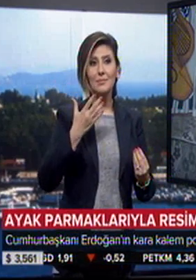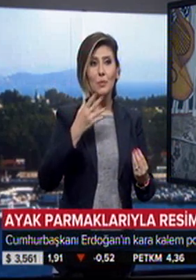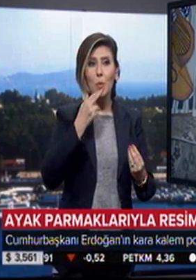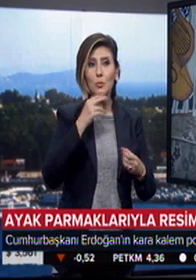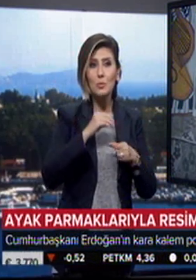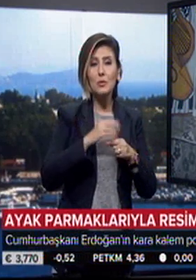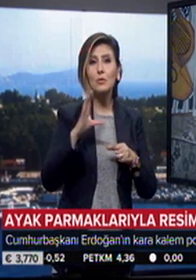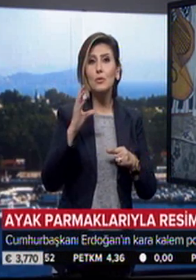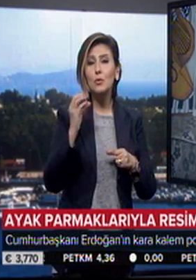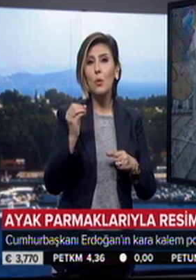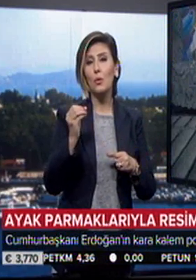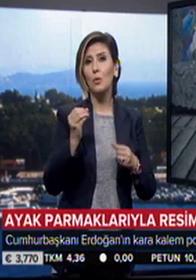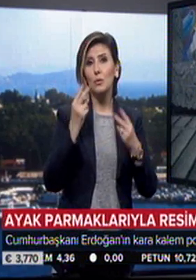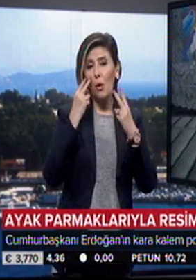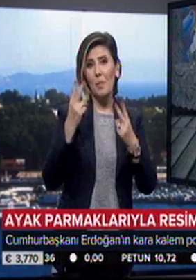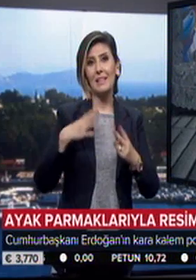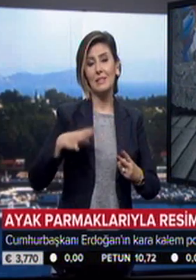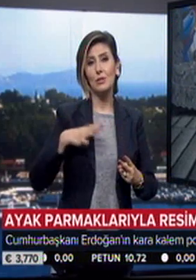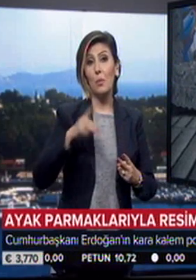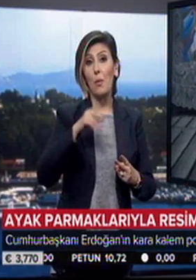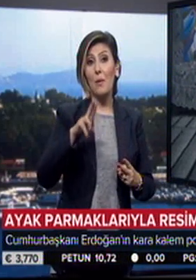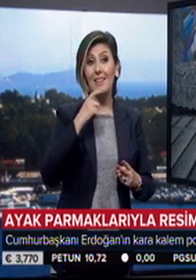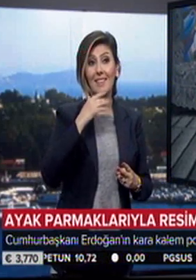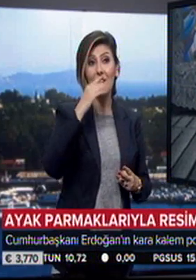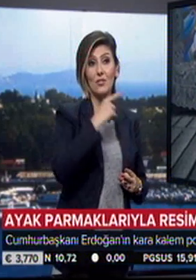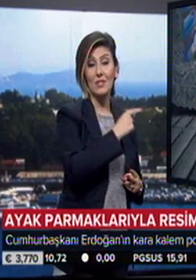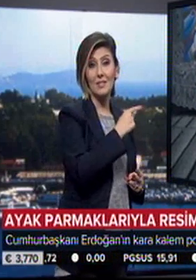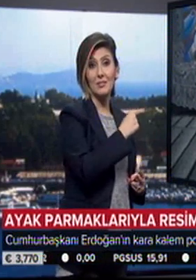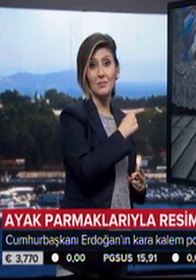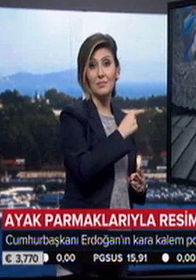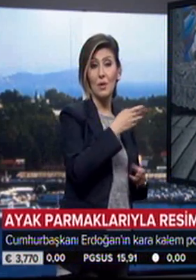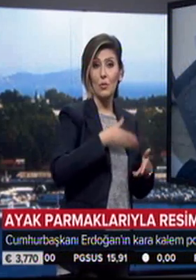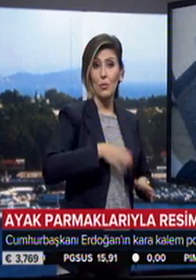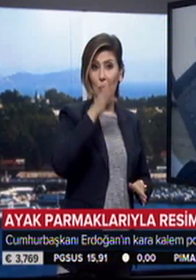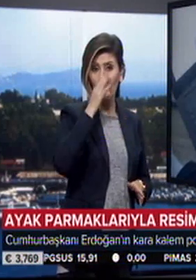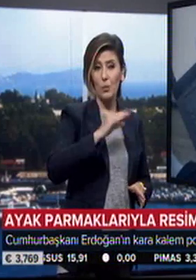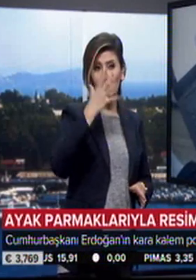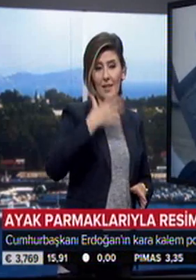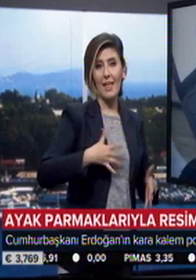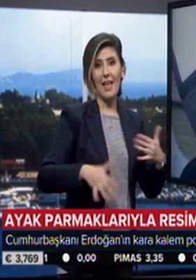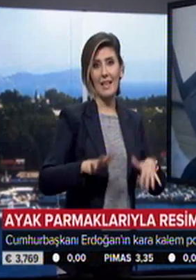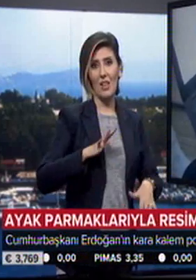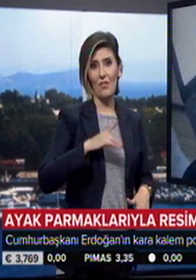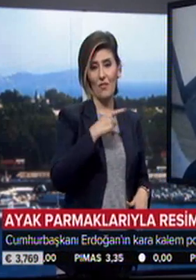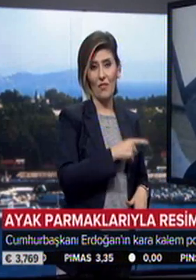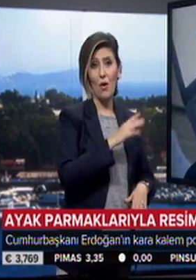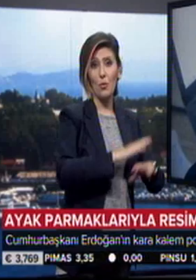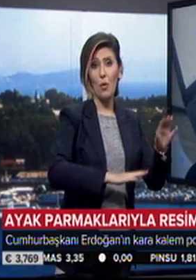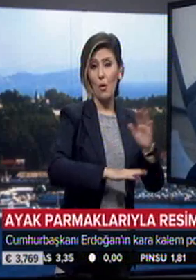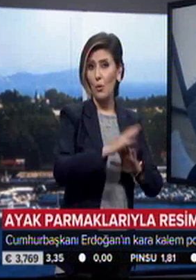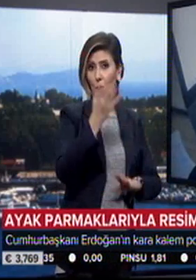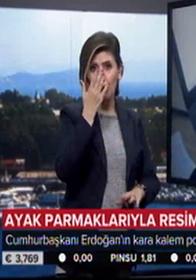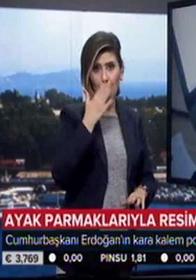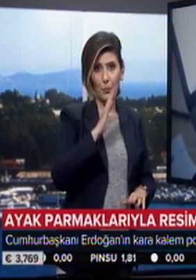çok seviyorum ve çok görmek istiyorum. 17 yaşındaki Rabia Asrak doğuştan bedensel engelli. Kolları